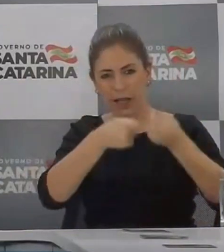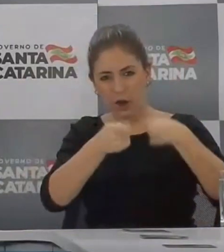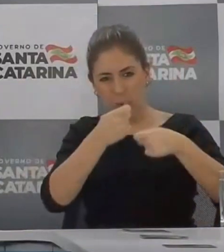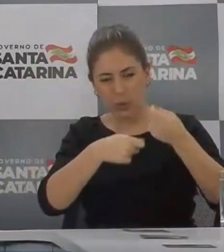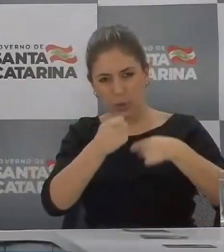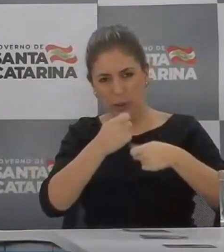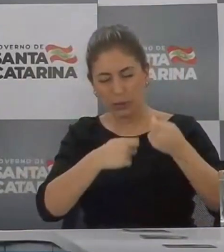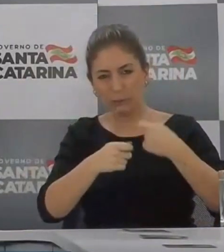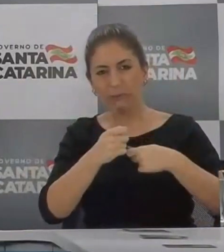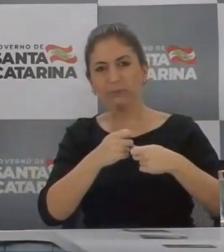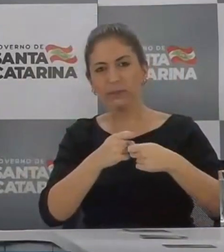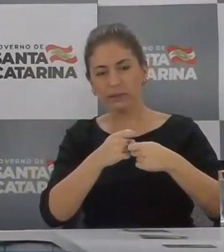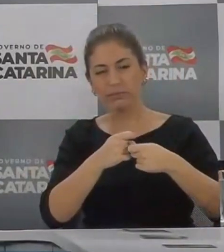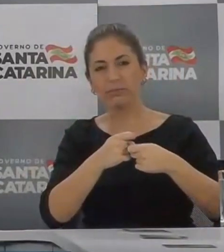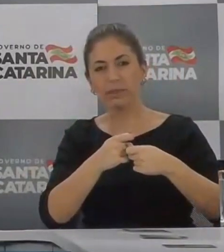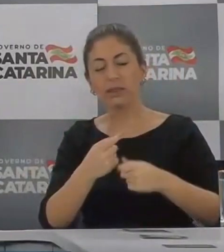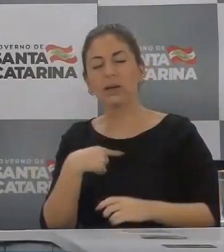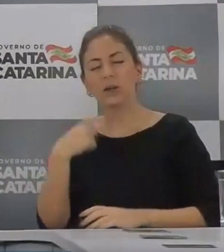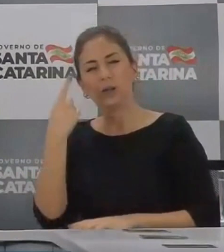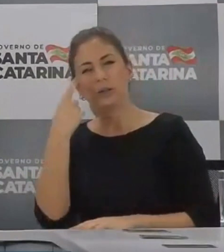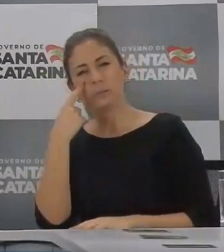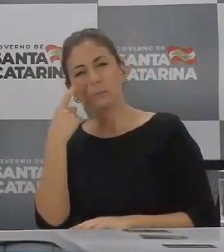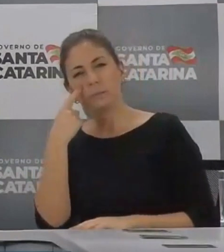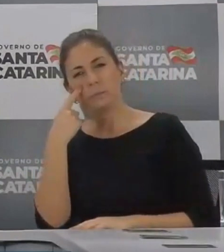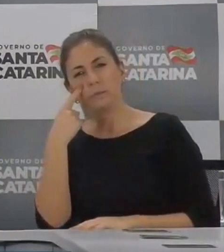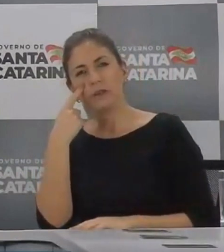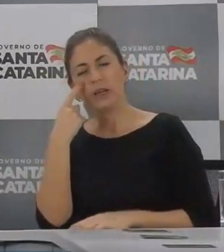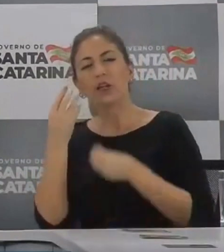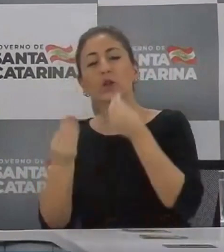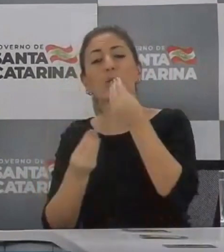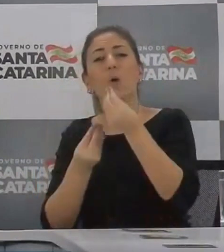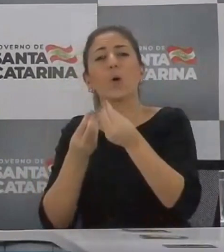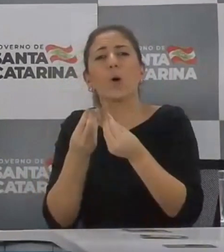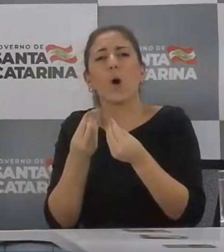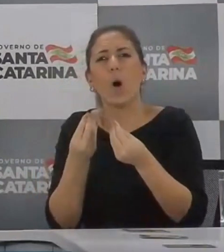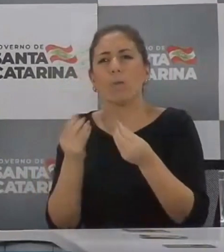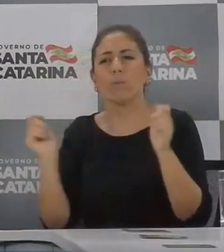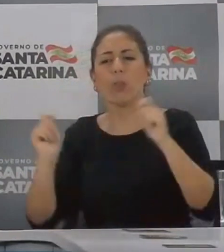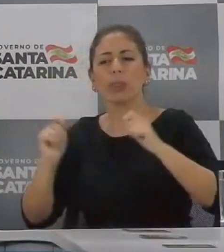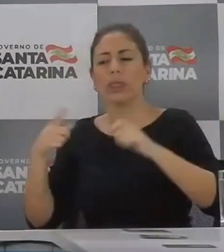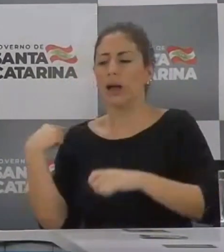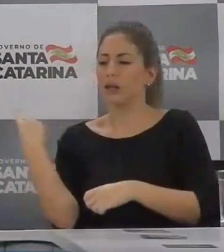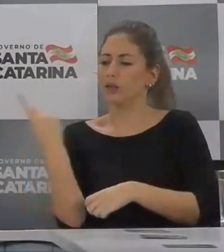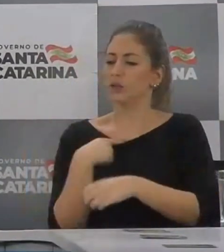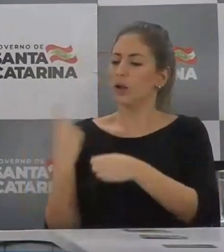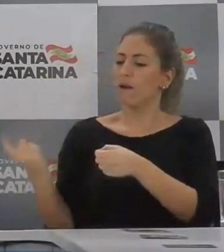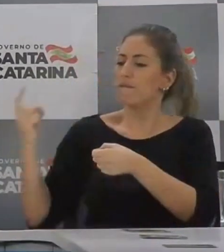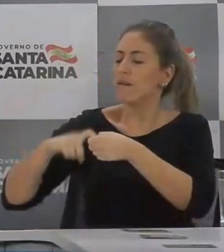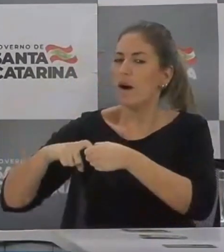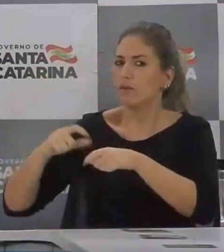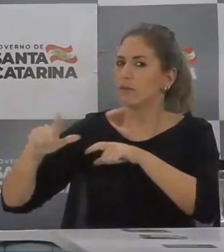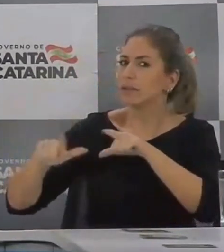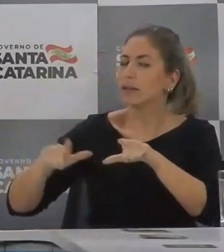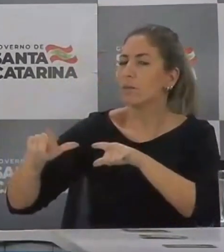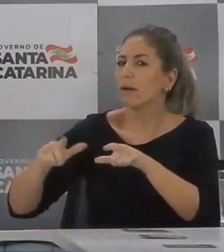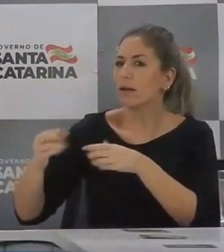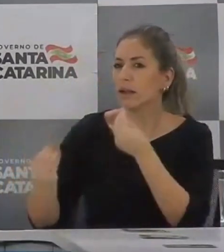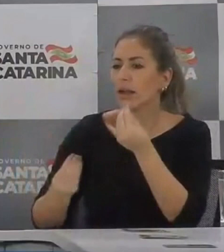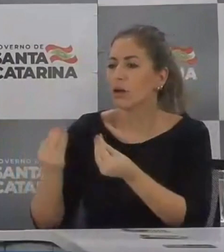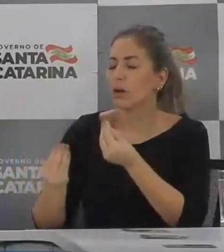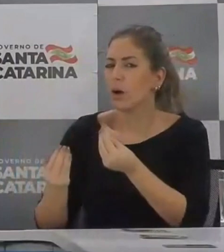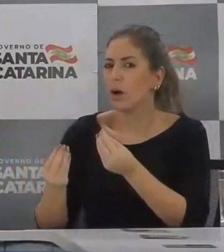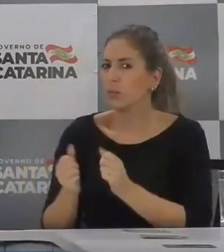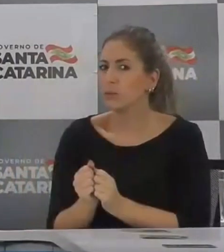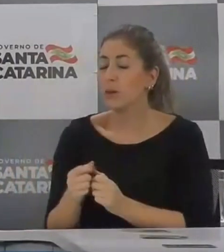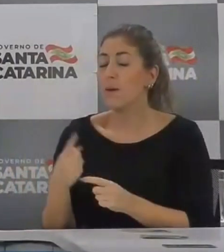forma nós podemos voltar a trabalhar. Porque essa expectativa muito negativa que todos têm gerado,